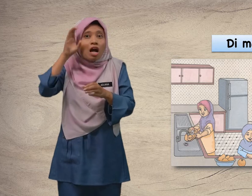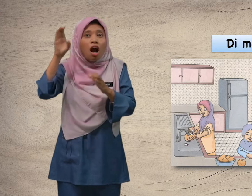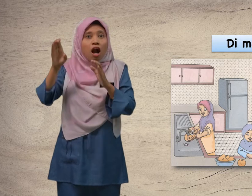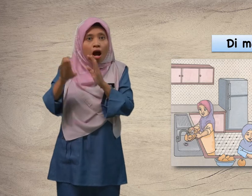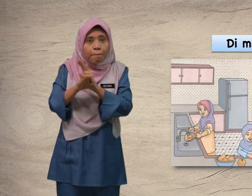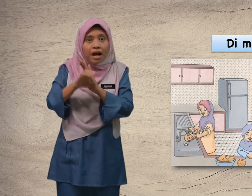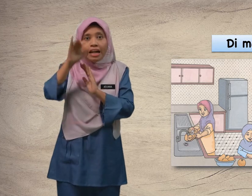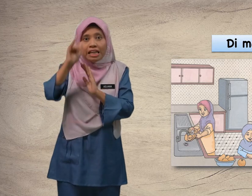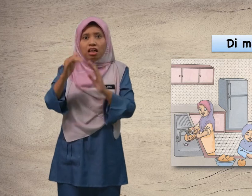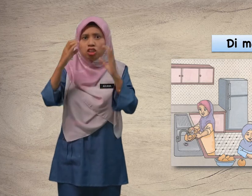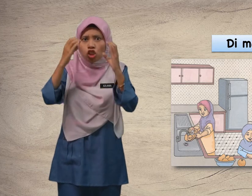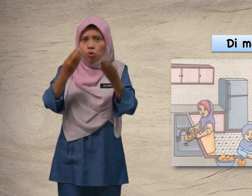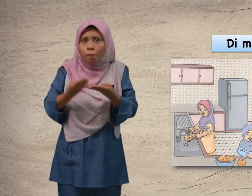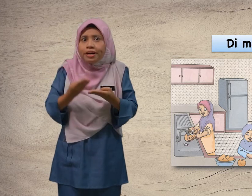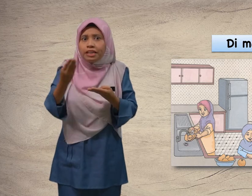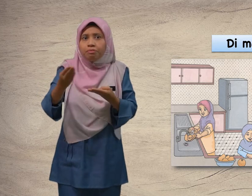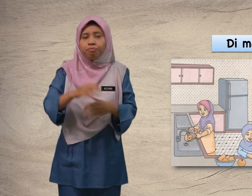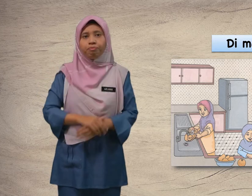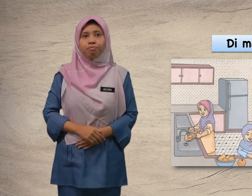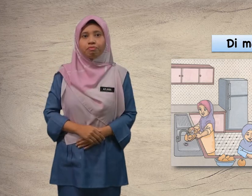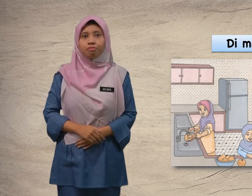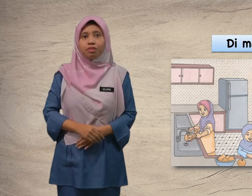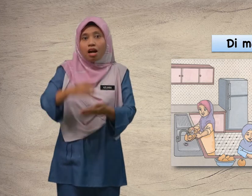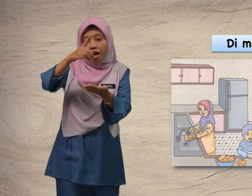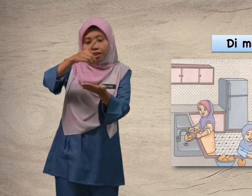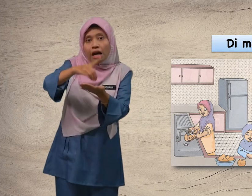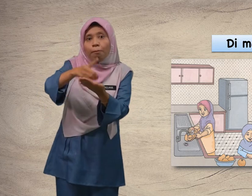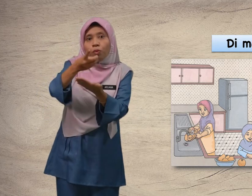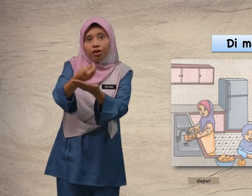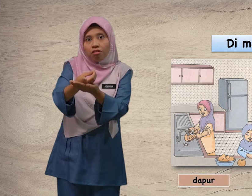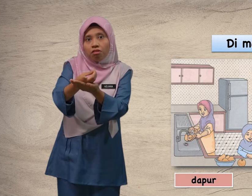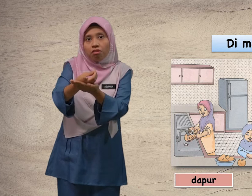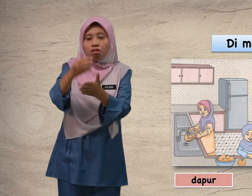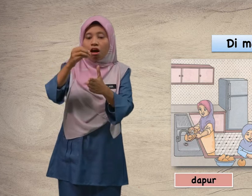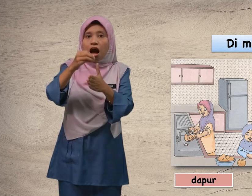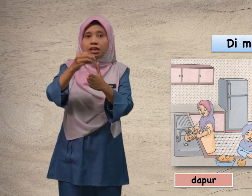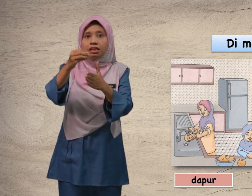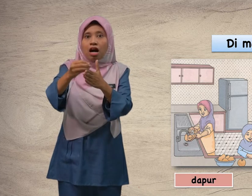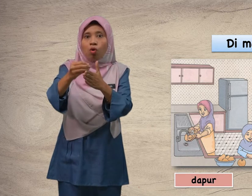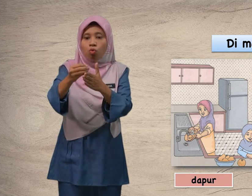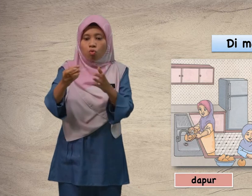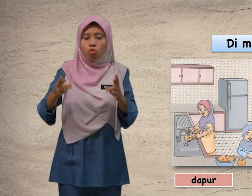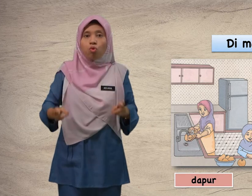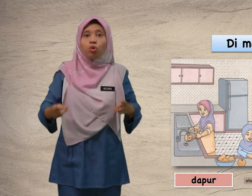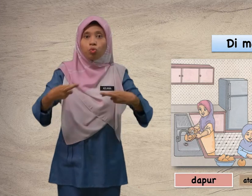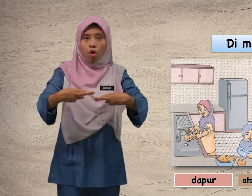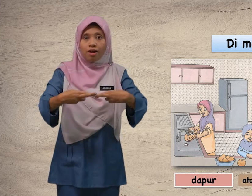gambar yang cikgu beri. dapur atau ruang